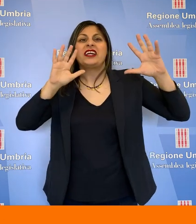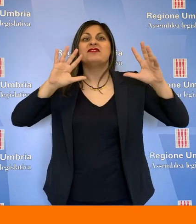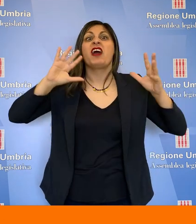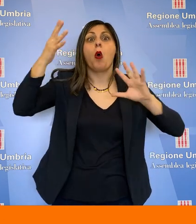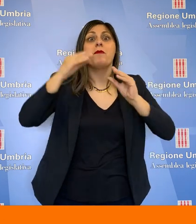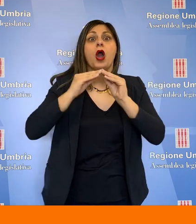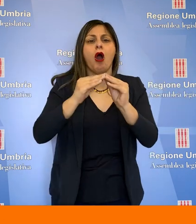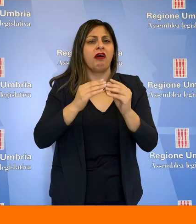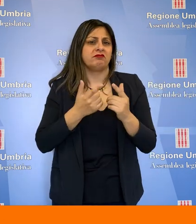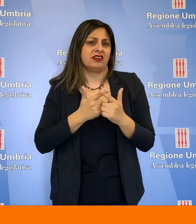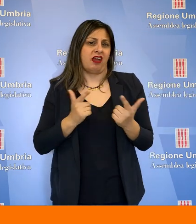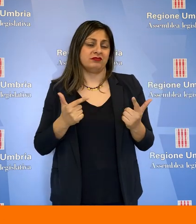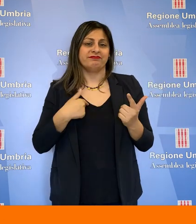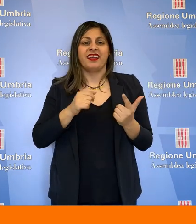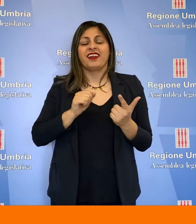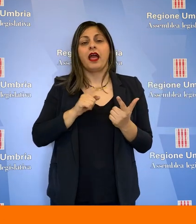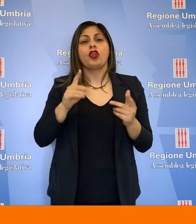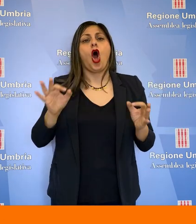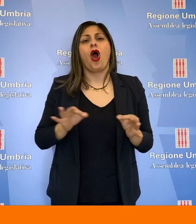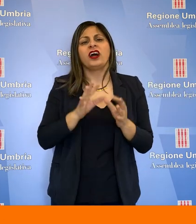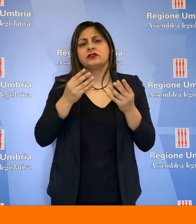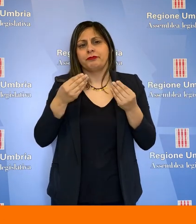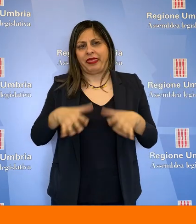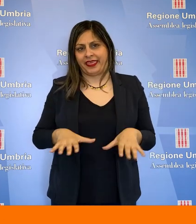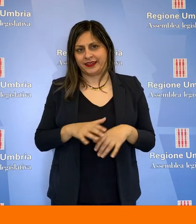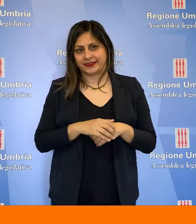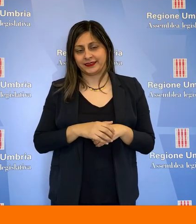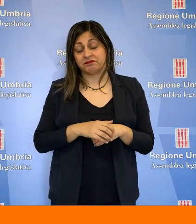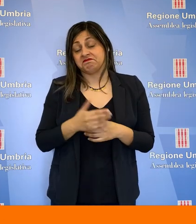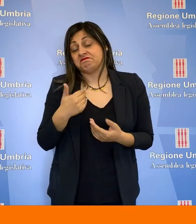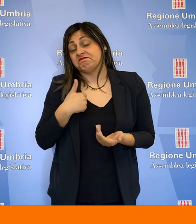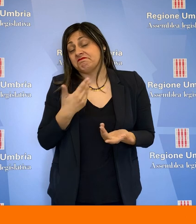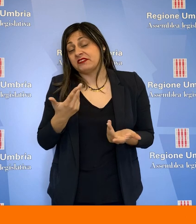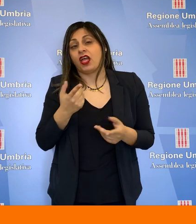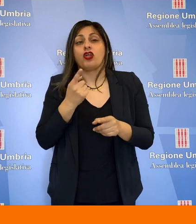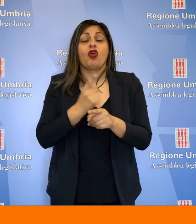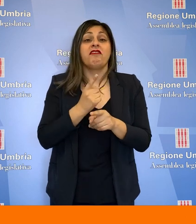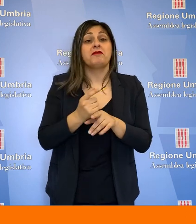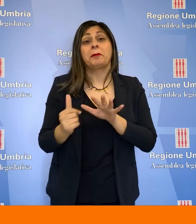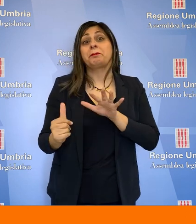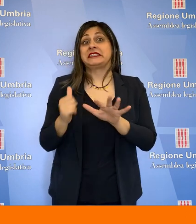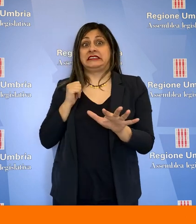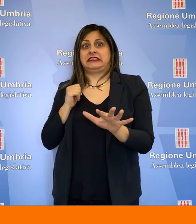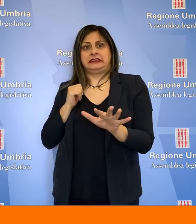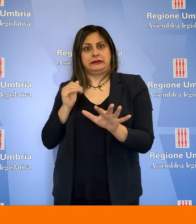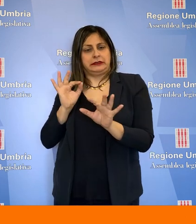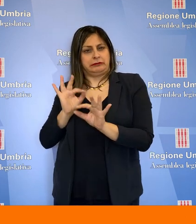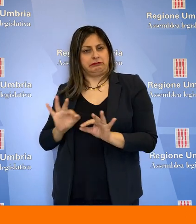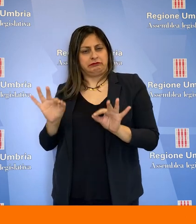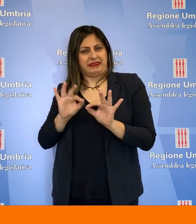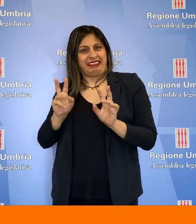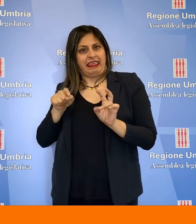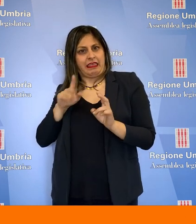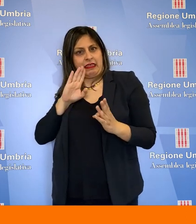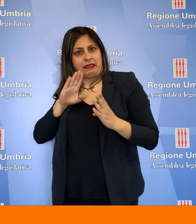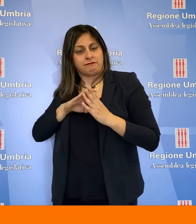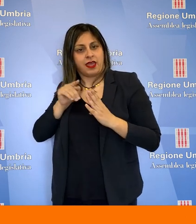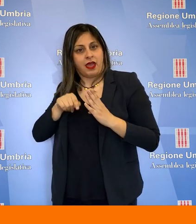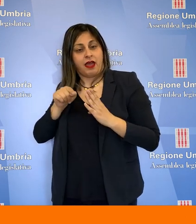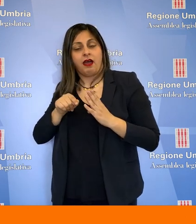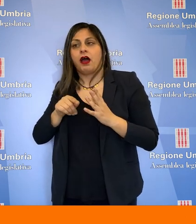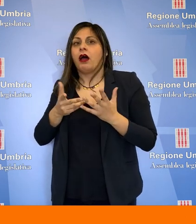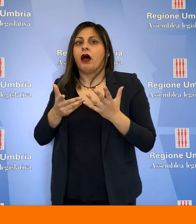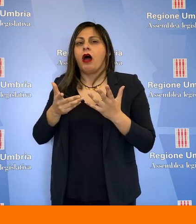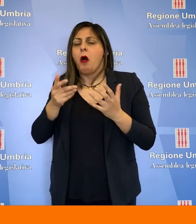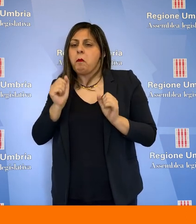senza una visione di sviluppo e quindi credo che sia un'occasione mancata. A mio avviso avremmo dovuto per tempo affrontare